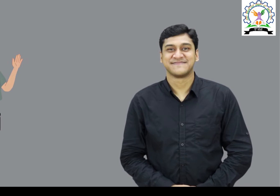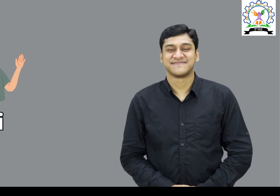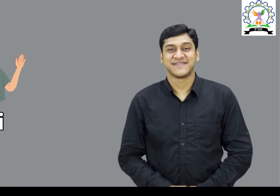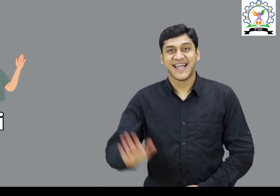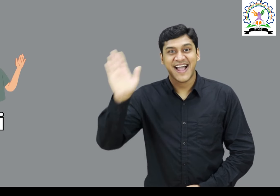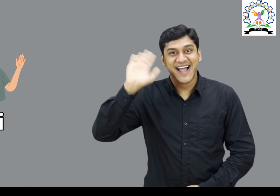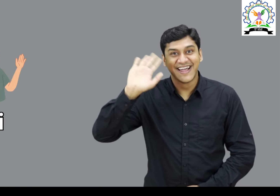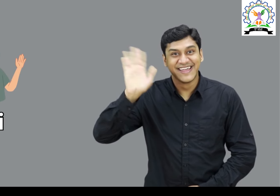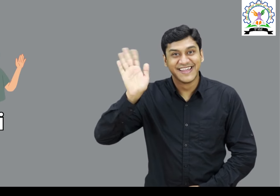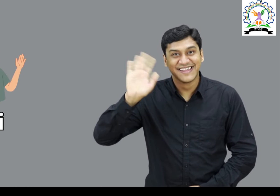हाई